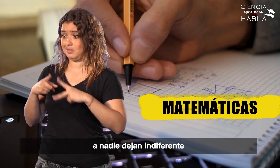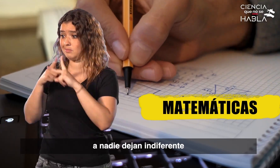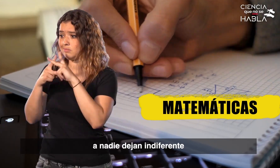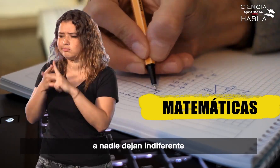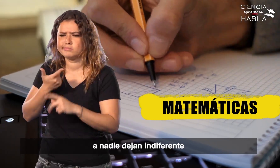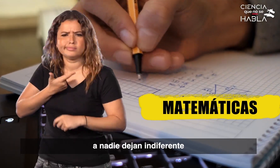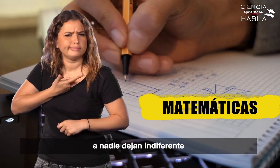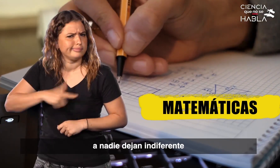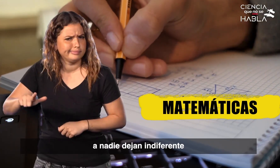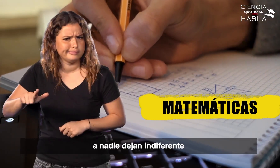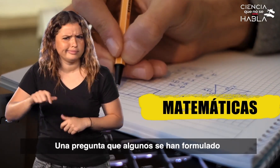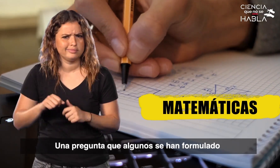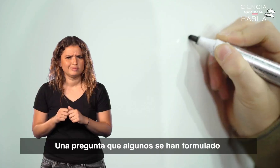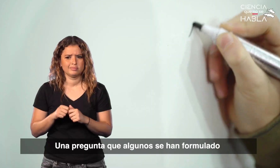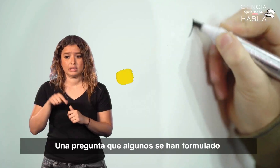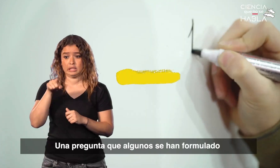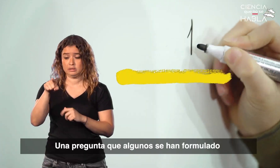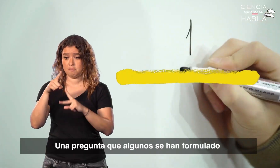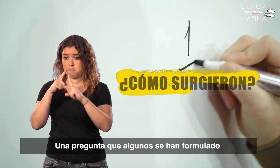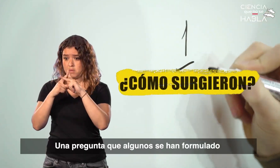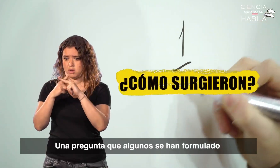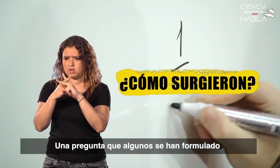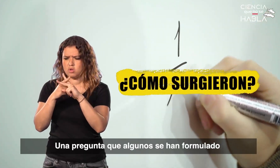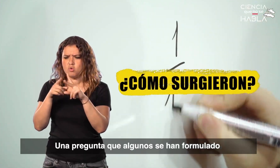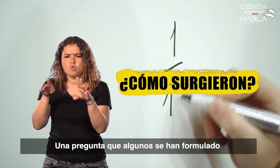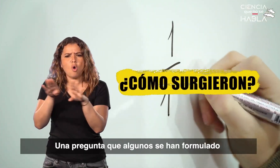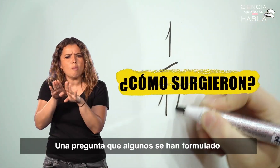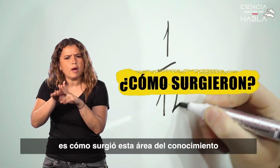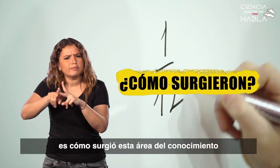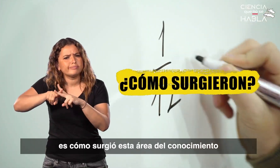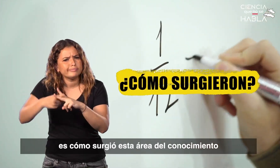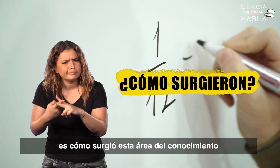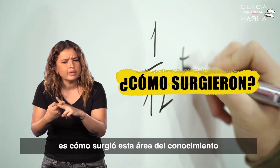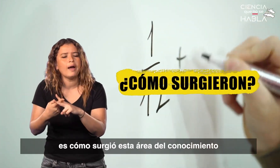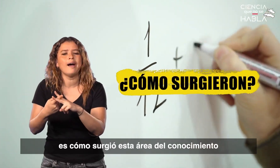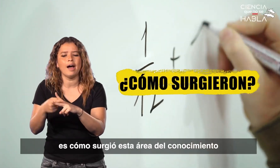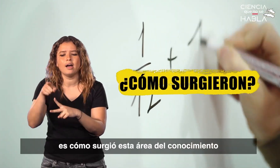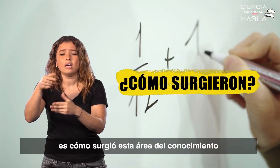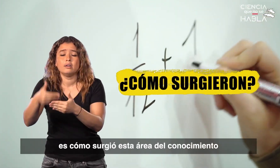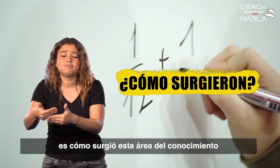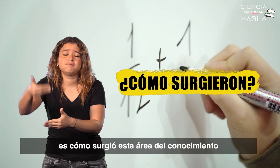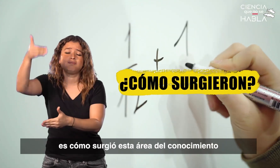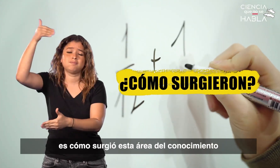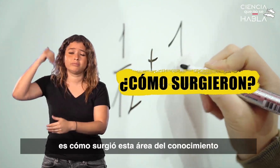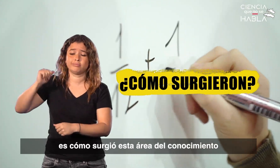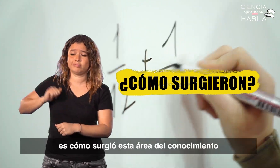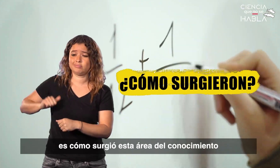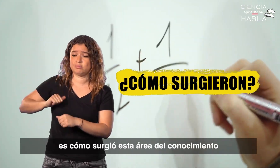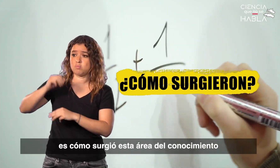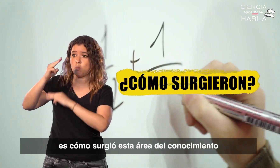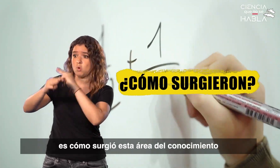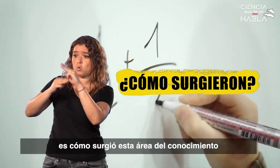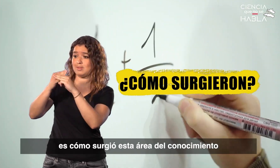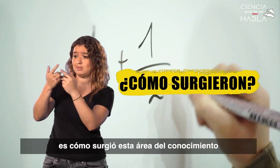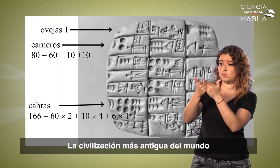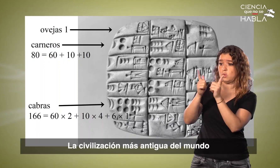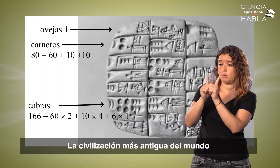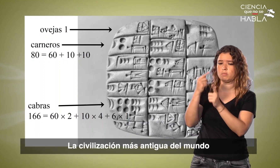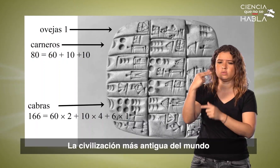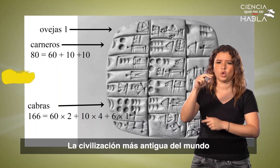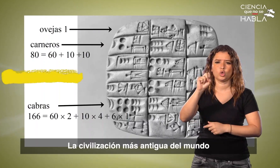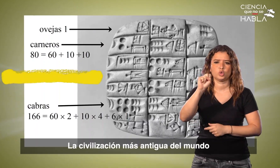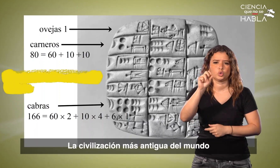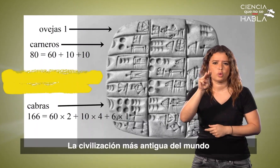dejan indiferente. Una pregunta que algunos se han formulado es cómo surgió esta área del conocimiento. La